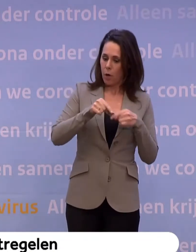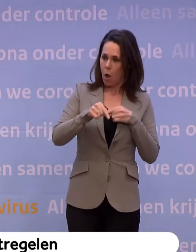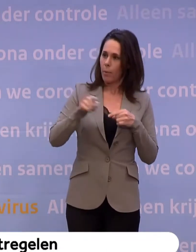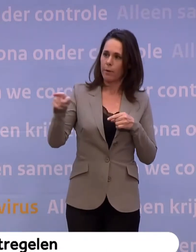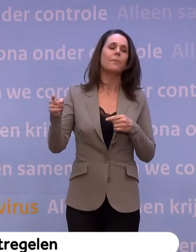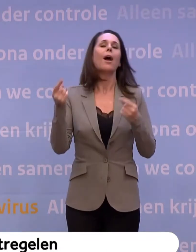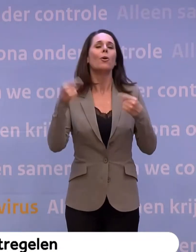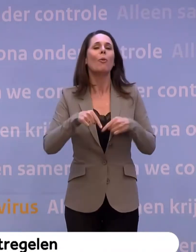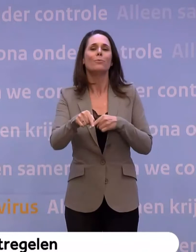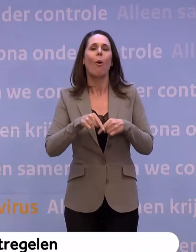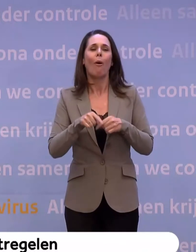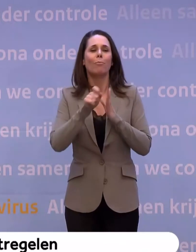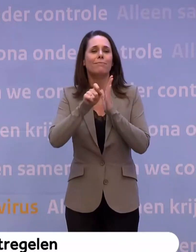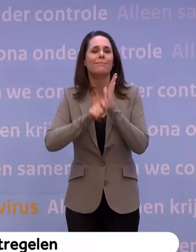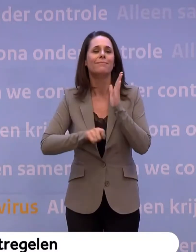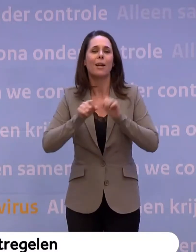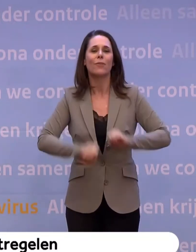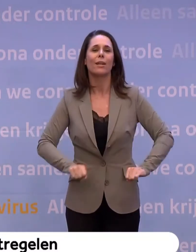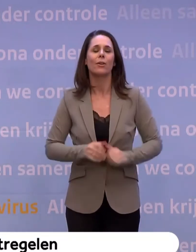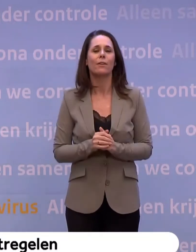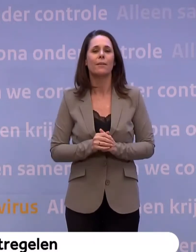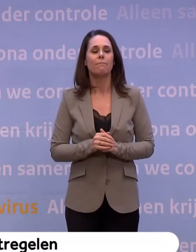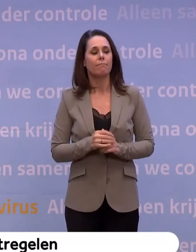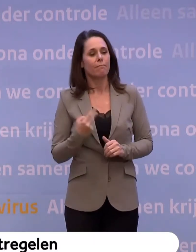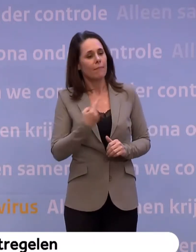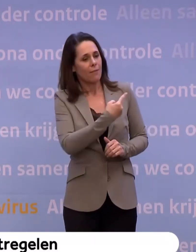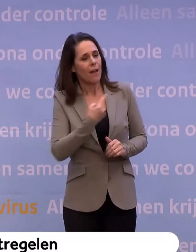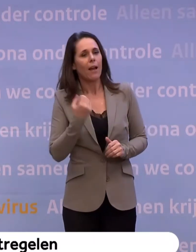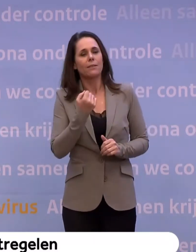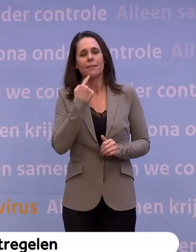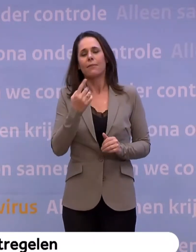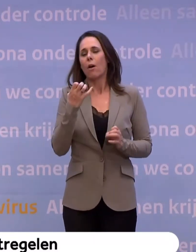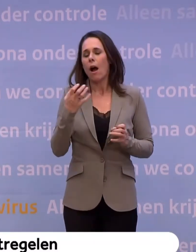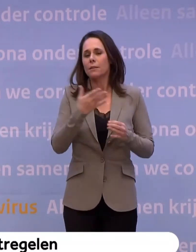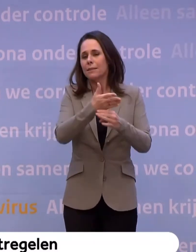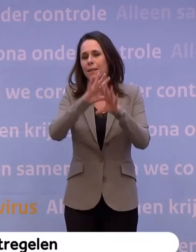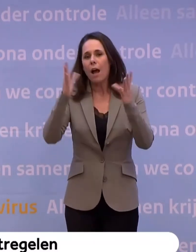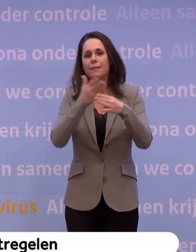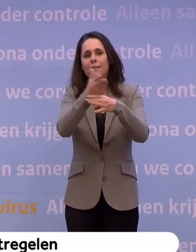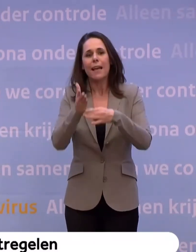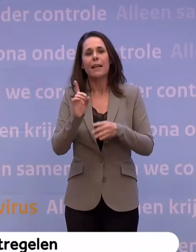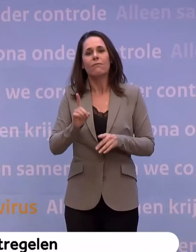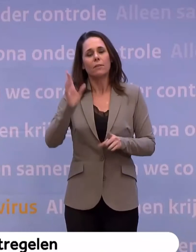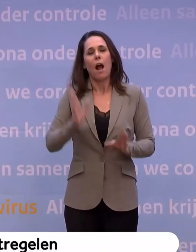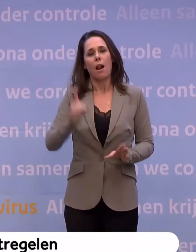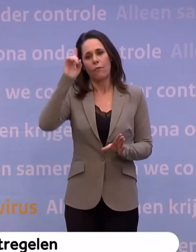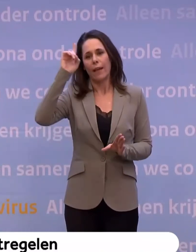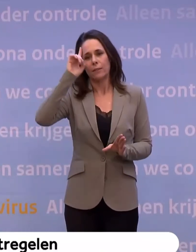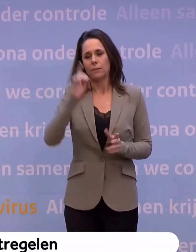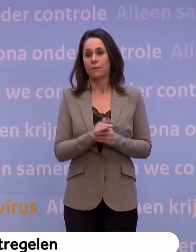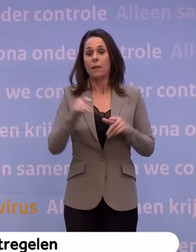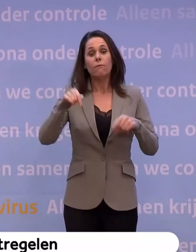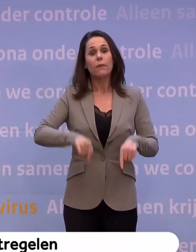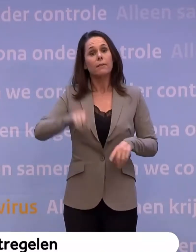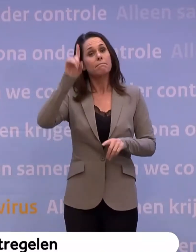precies in kaart brengen. Alleen, wat wij hebben steeds gezegd, Hugo en ik... ...we willen altijd met jullie delen, met Nederland delen wat wij weten. Wat wij vandaag weten